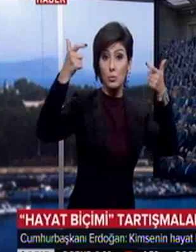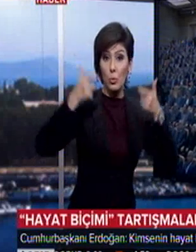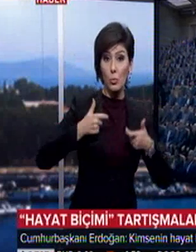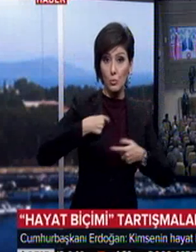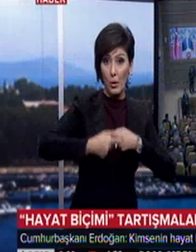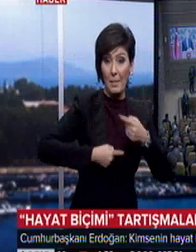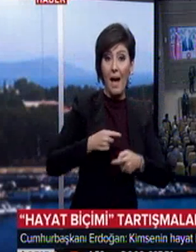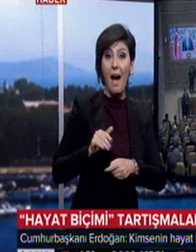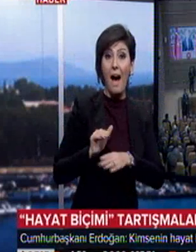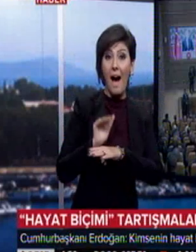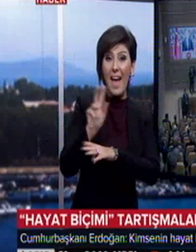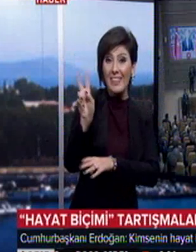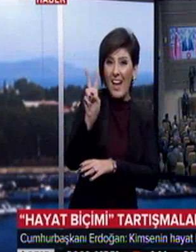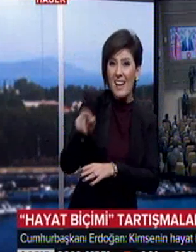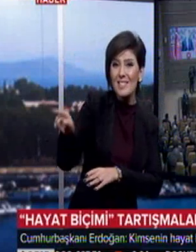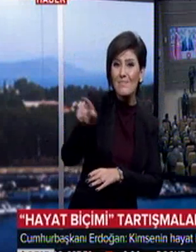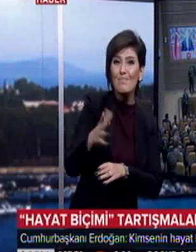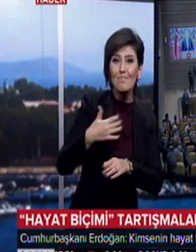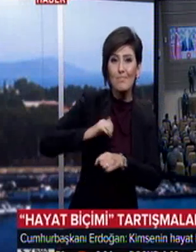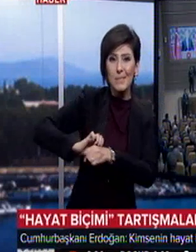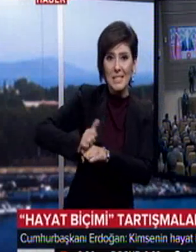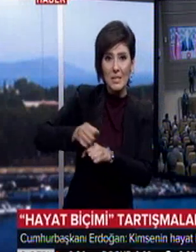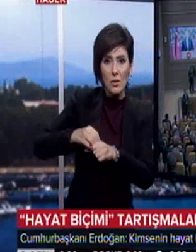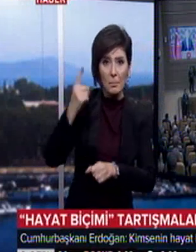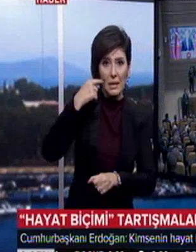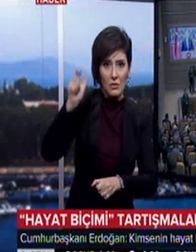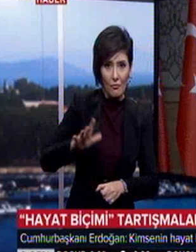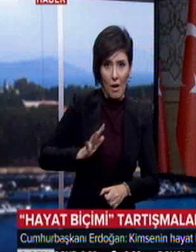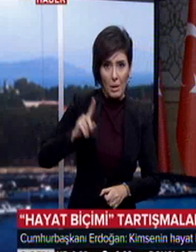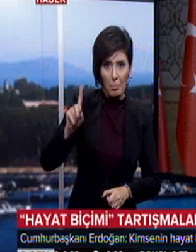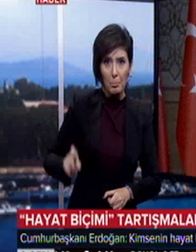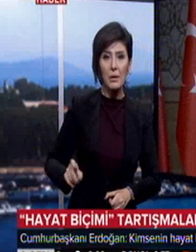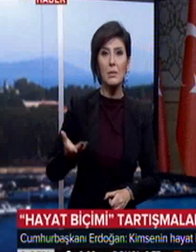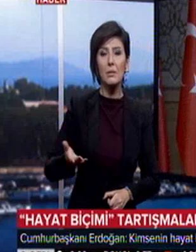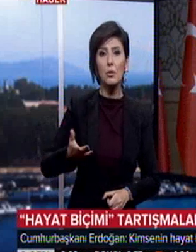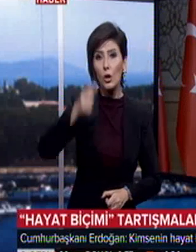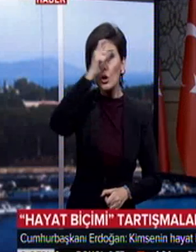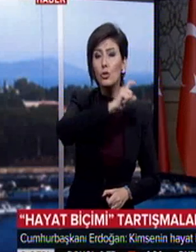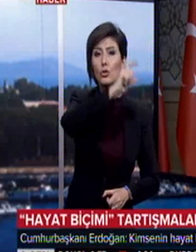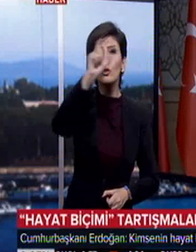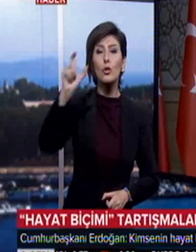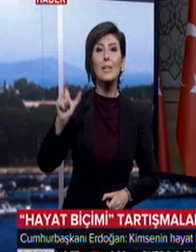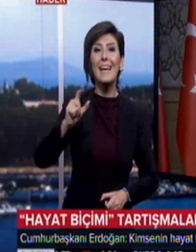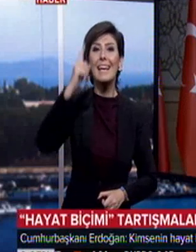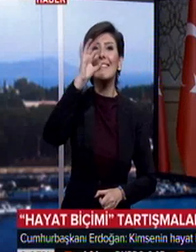hayat tarzı baskısı altında kalan acaba tek kişi var mıdır diye sordu. Türkiye'de kimsenin hayat biçimi